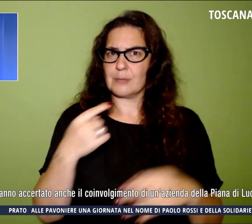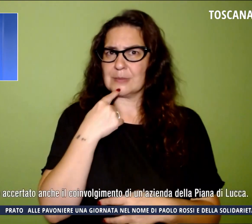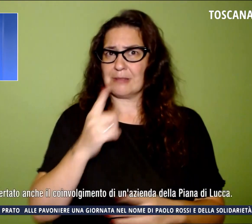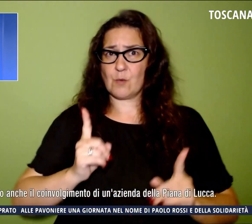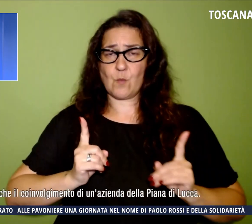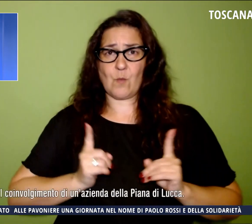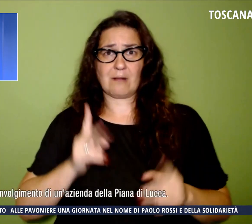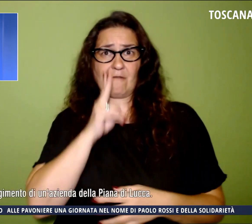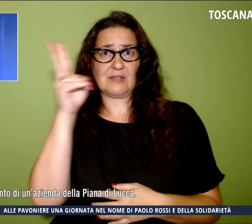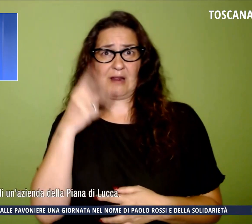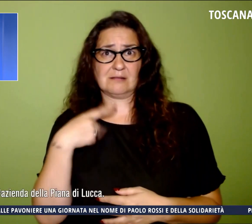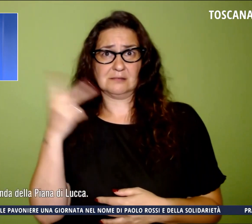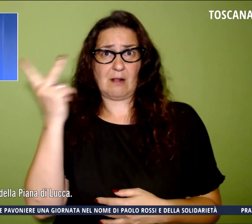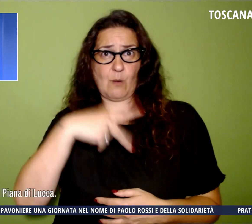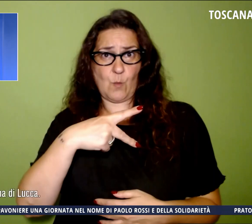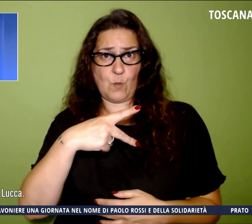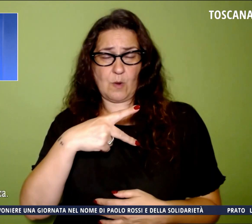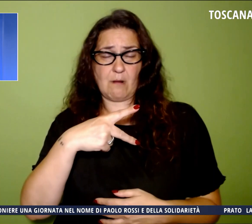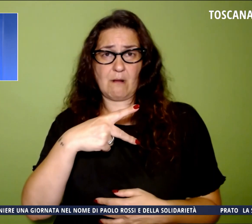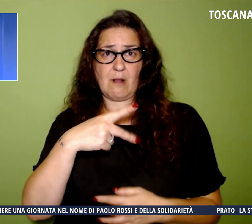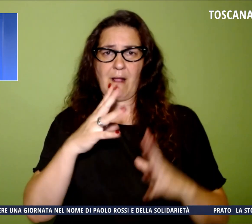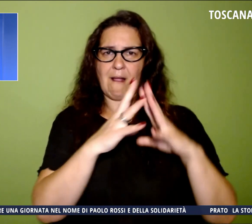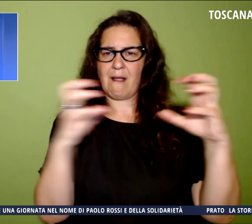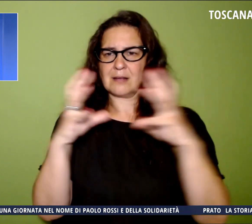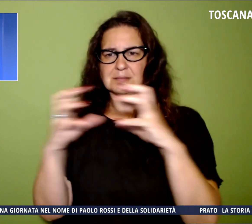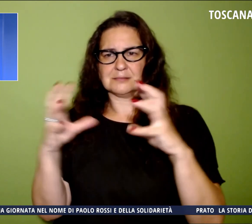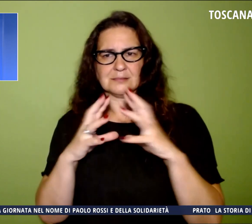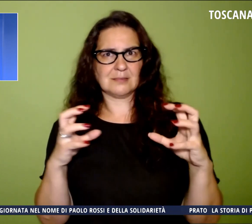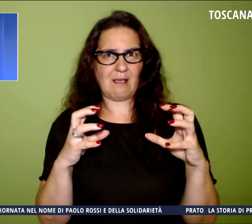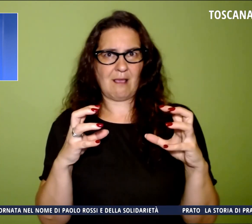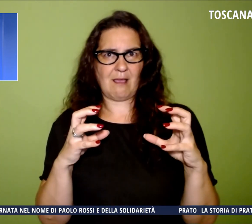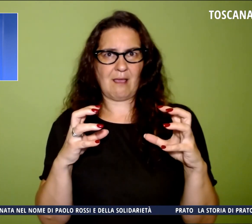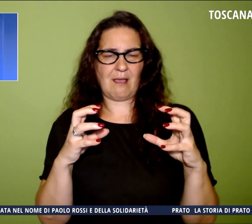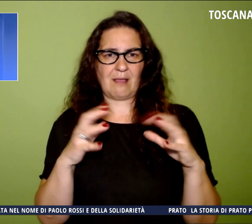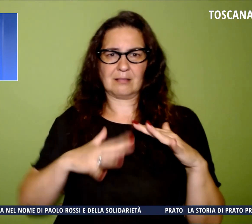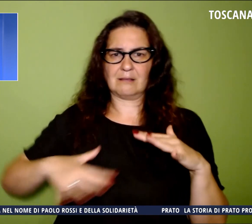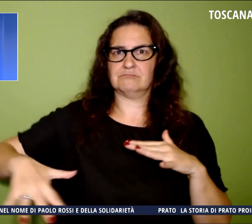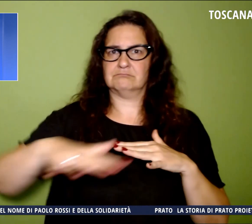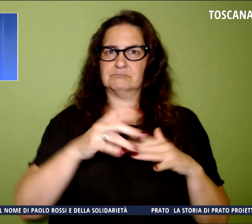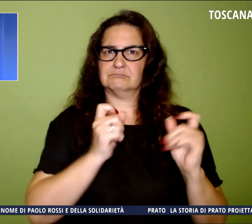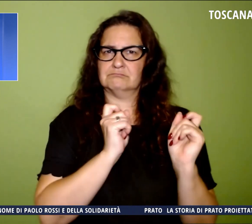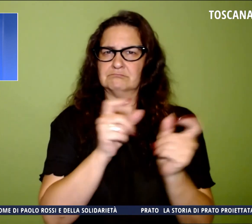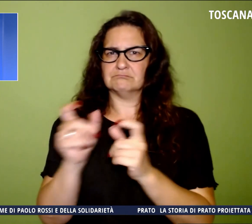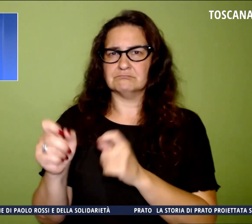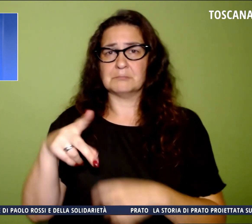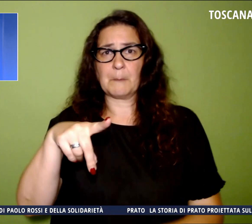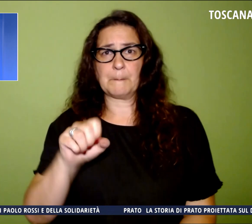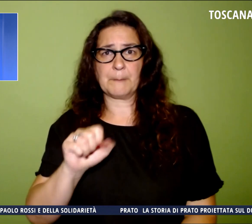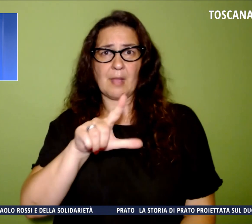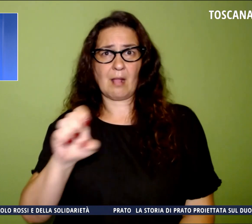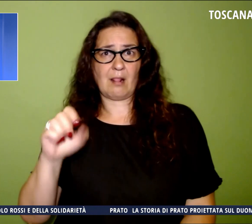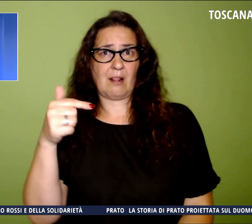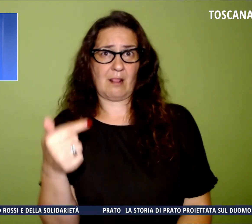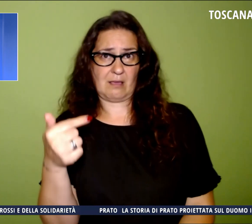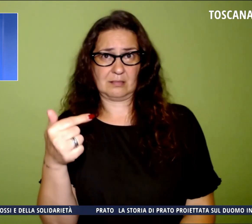proposito di alcune aziende attive nella commercializzazione di pallet con sede nella provincia